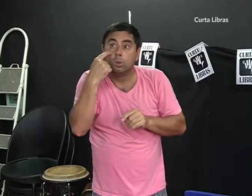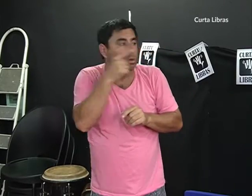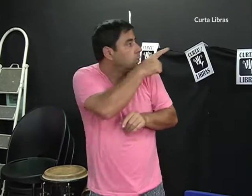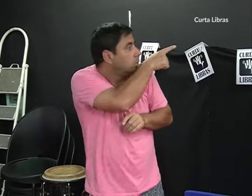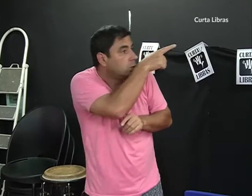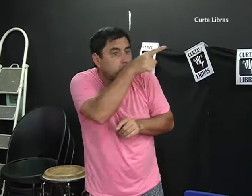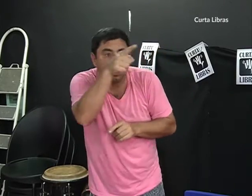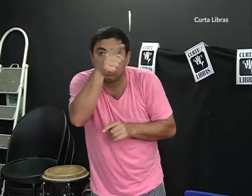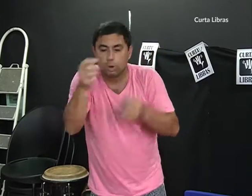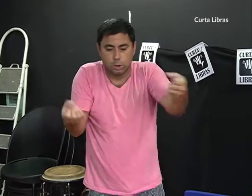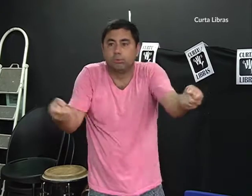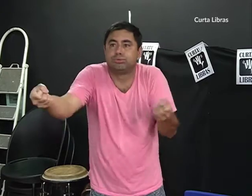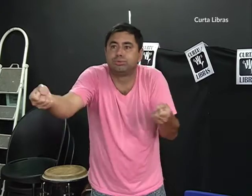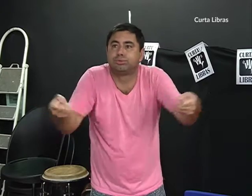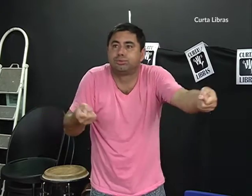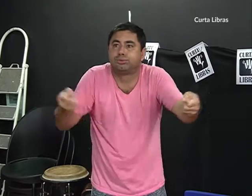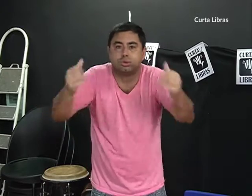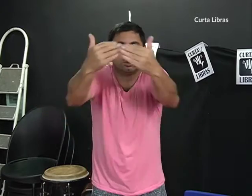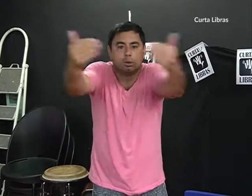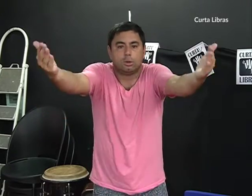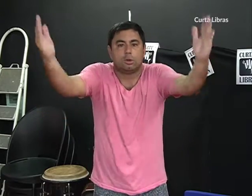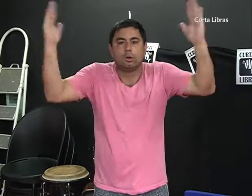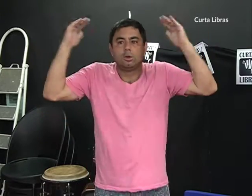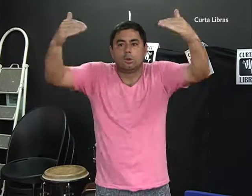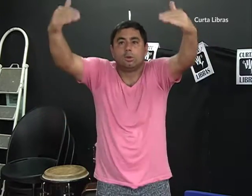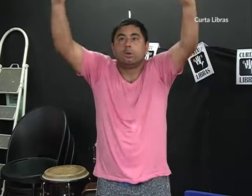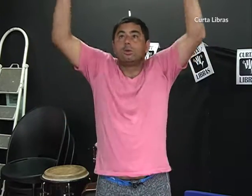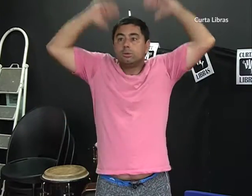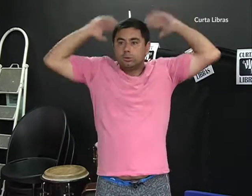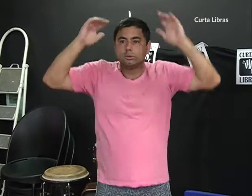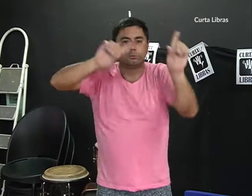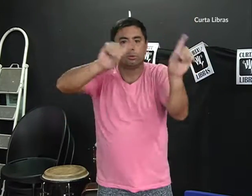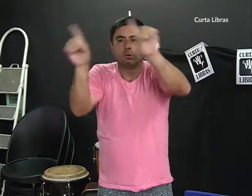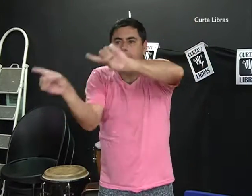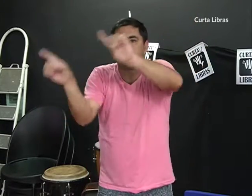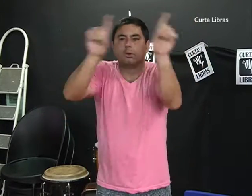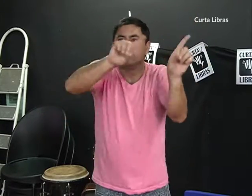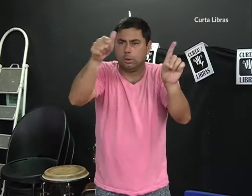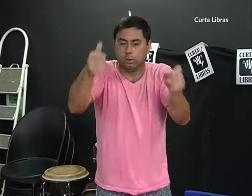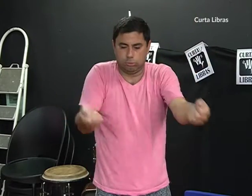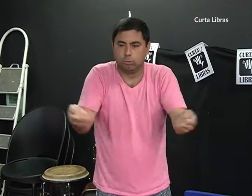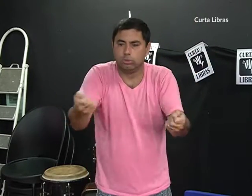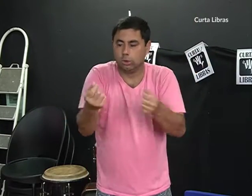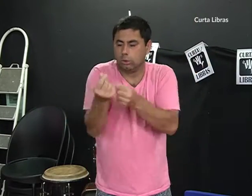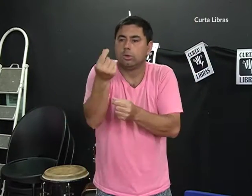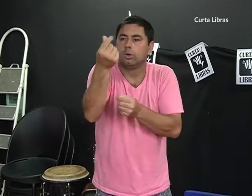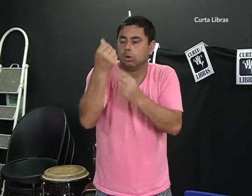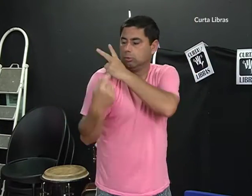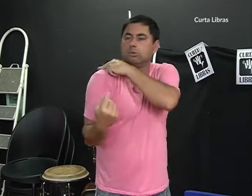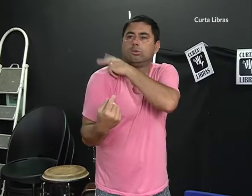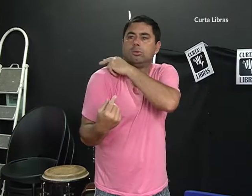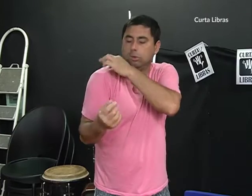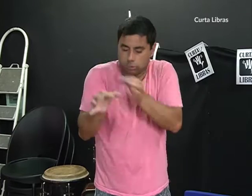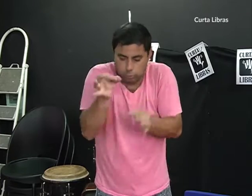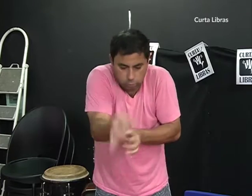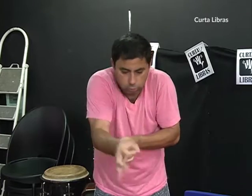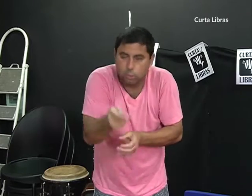Aí tento mostrar de forma visual. Por exemplo, no ônibus. Demonstro o formato, os parabrisas, dinheiro do